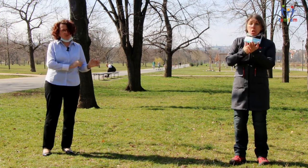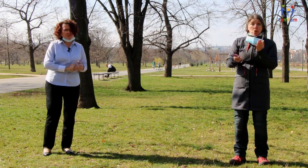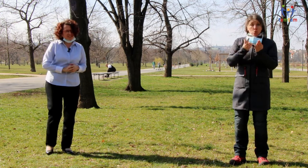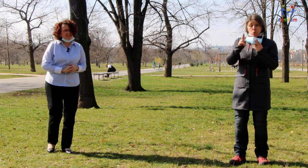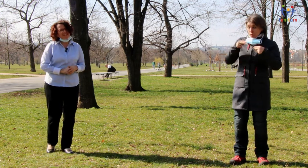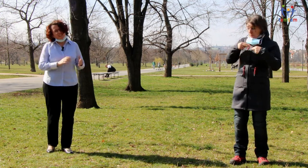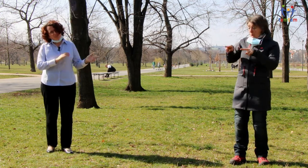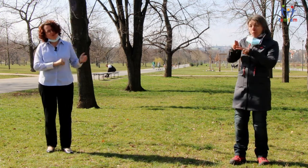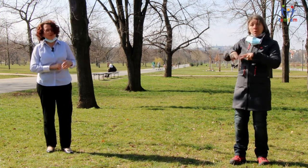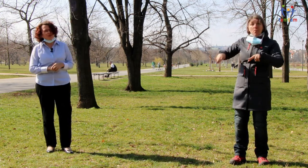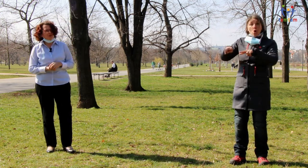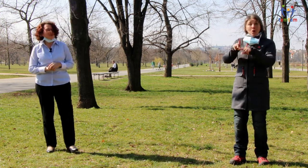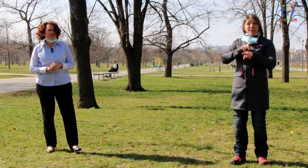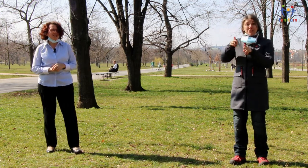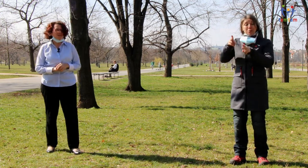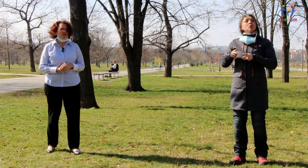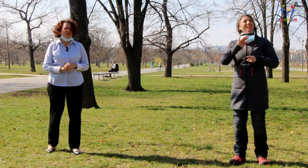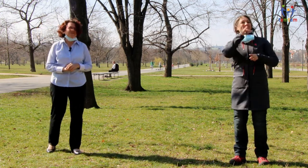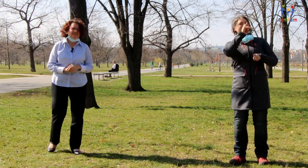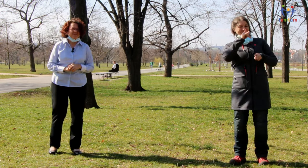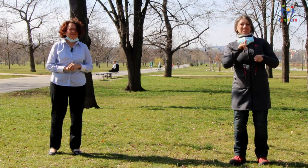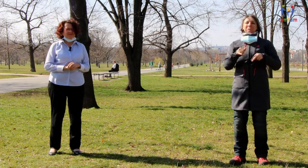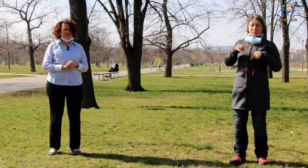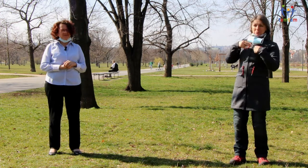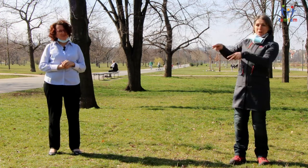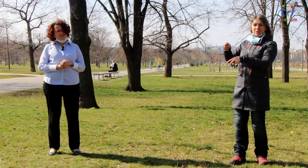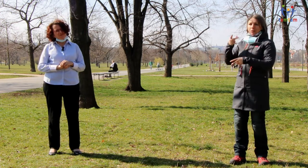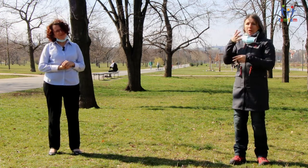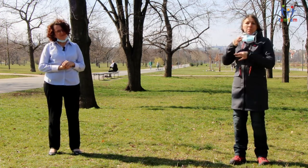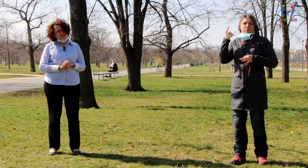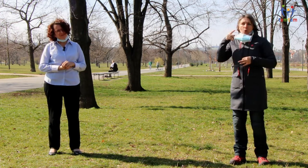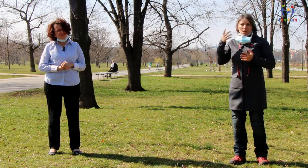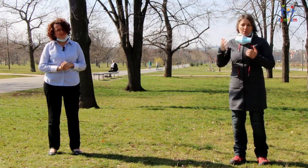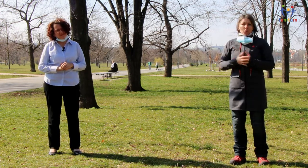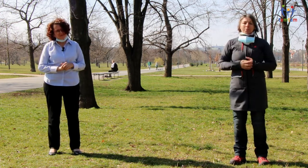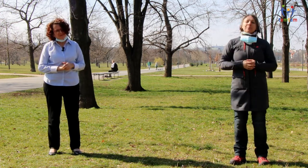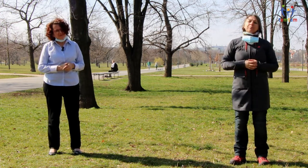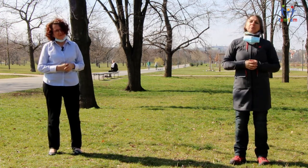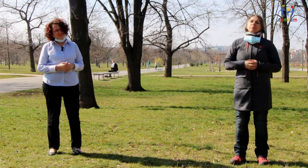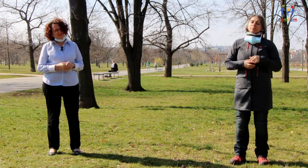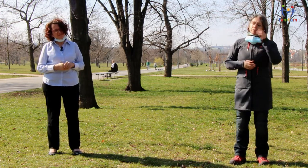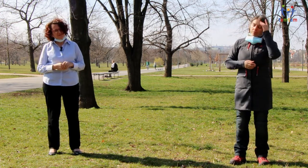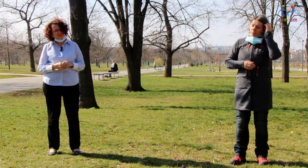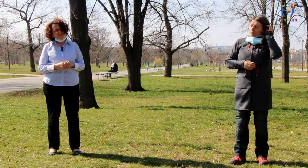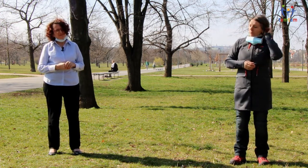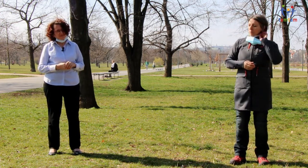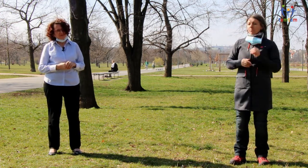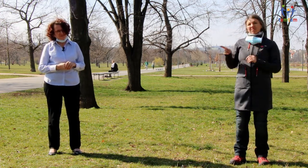postýlce, tak oni to s nás přijmou. V této situaci se nabízí řešení, že by prarodiče měli